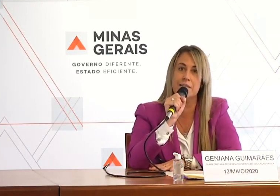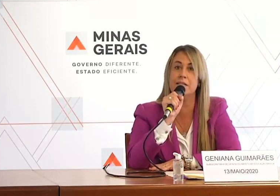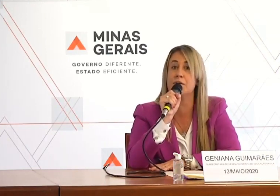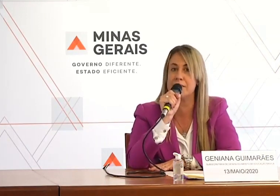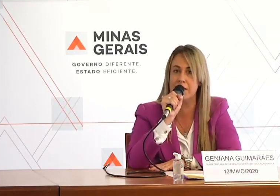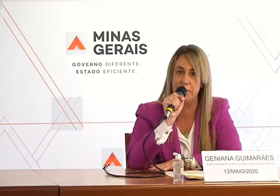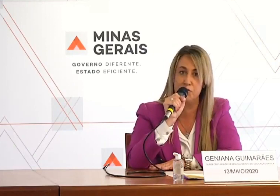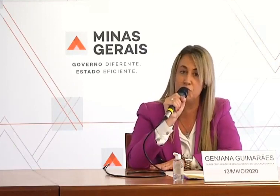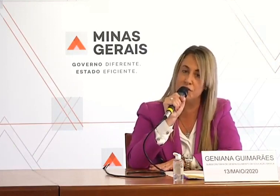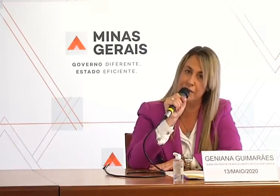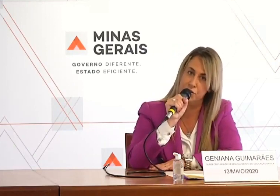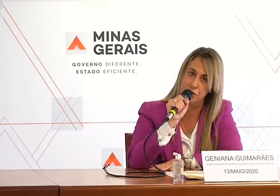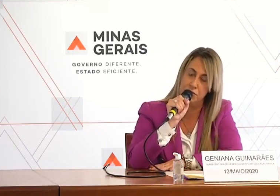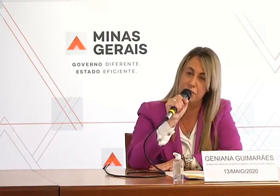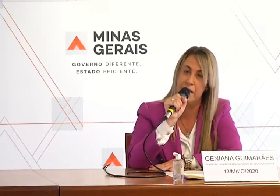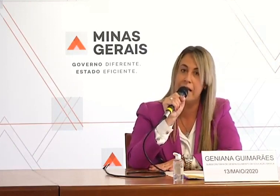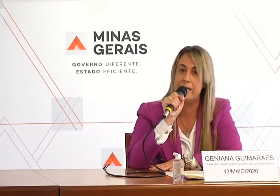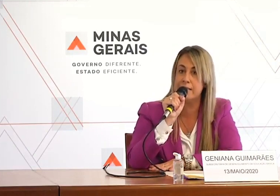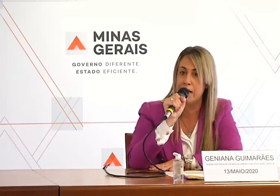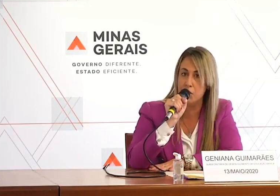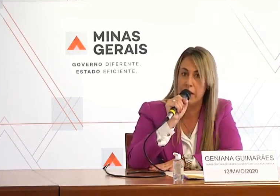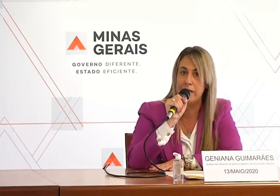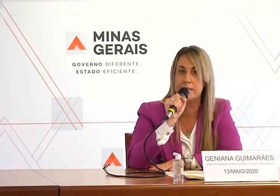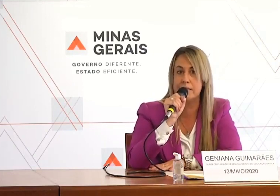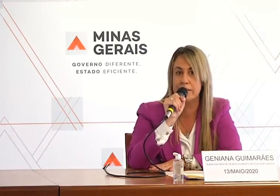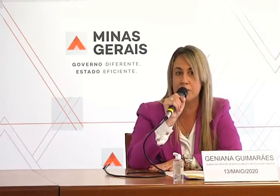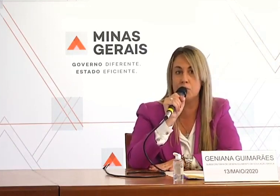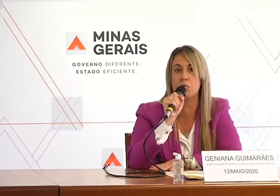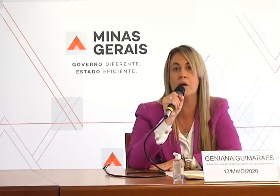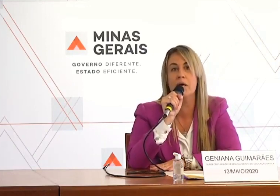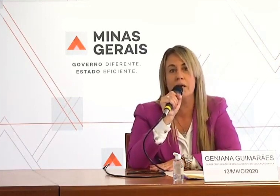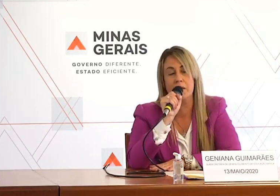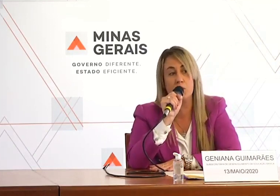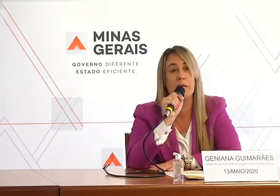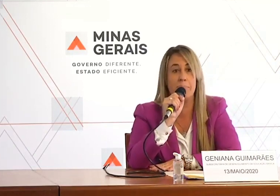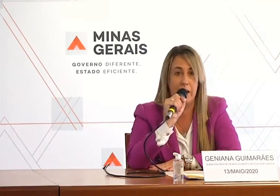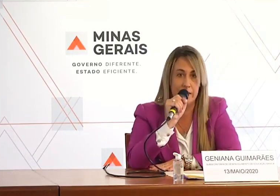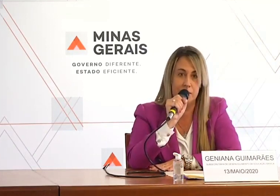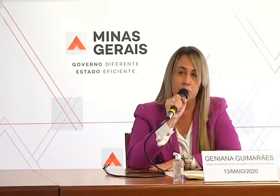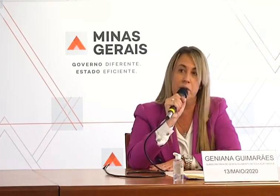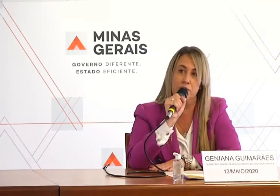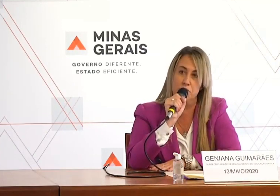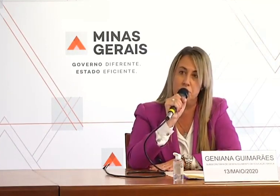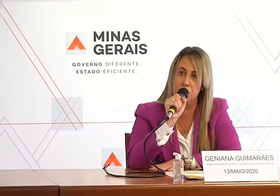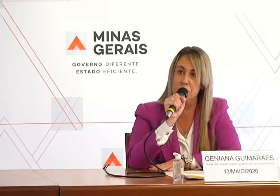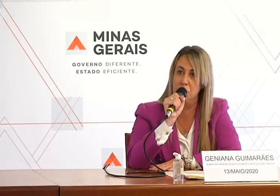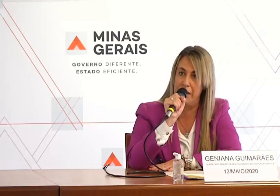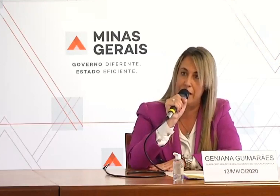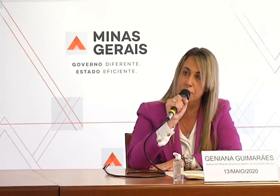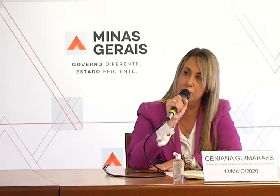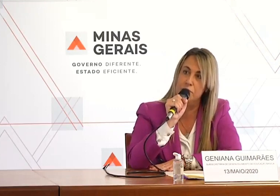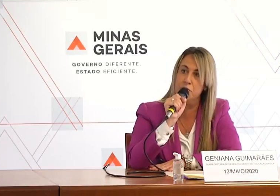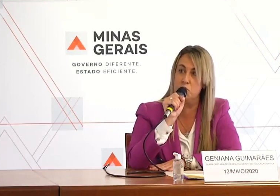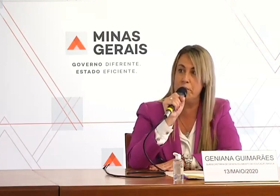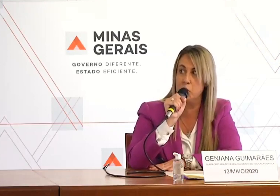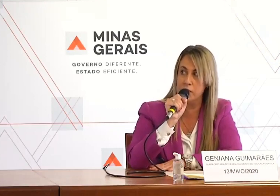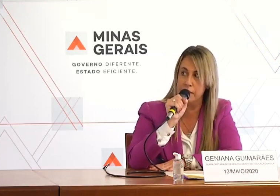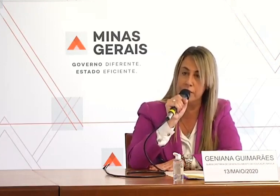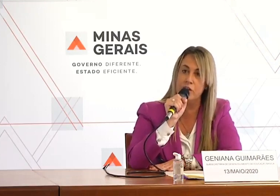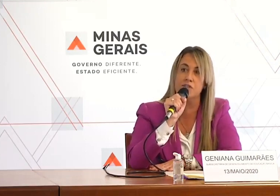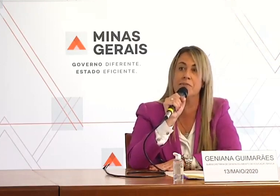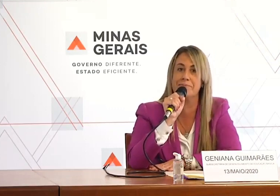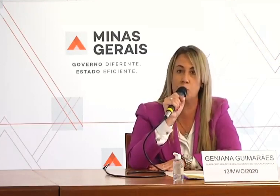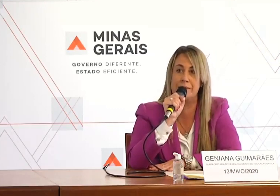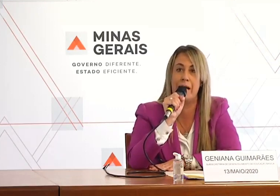horas e não necessariamente os dias letivos. Essa carga horária está sendo contemplada no plano de estudos doutorado, então isso é